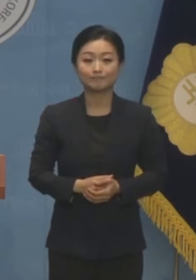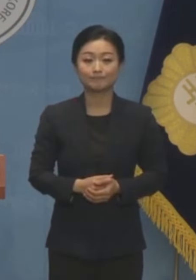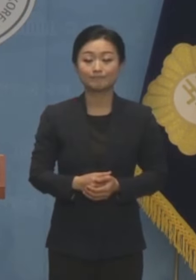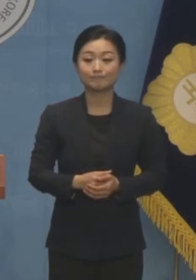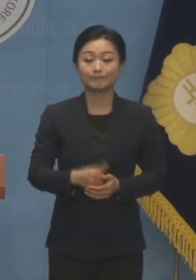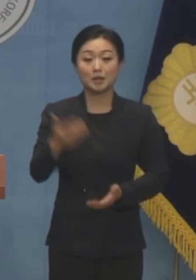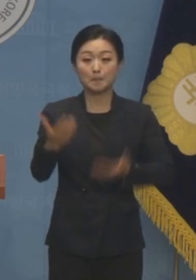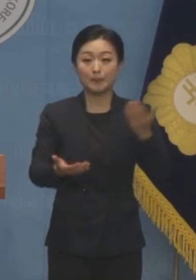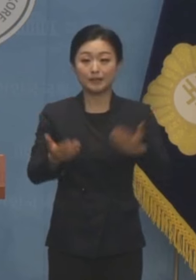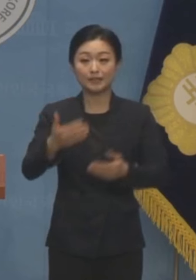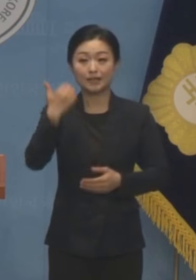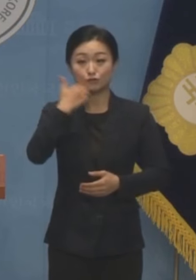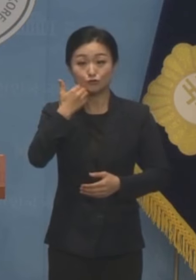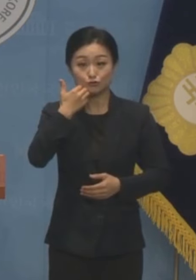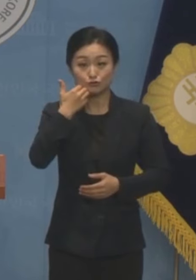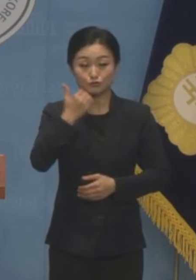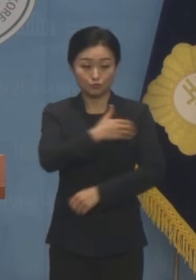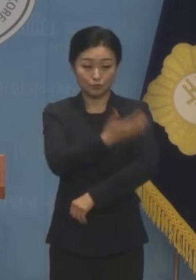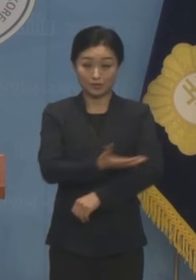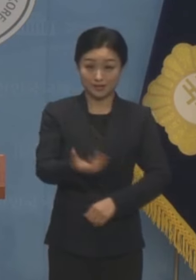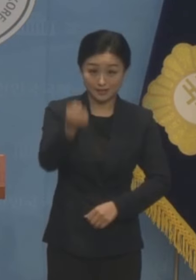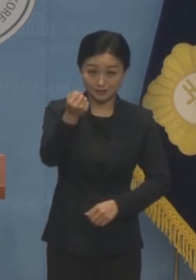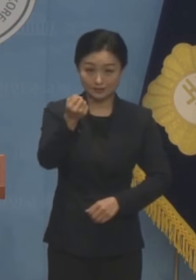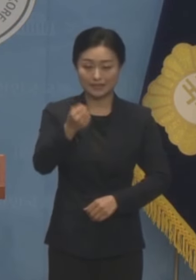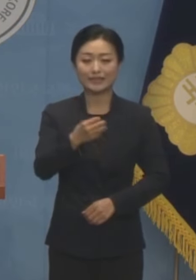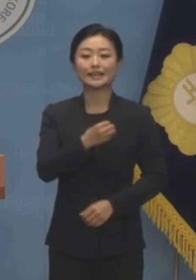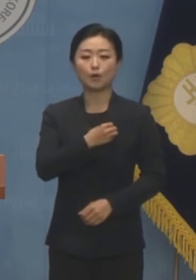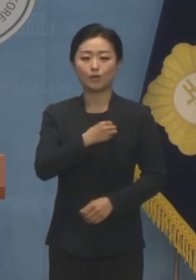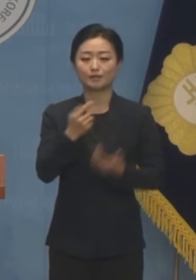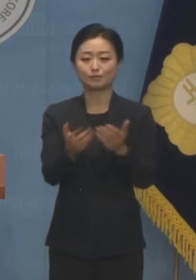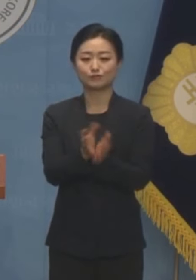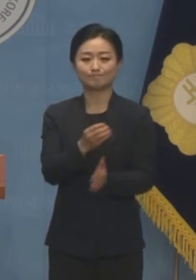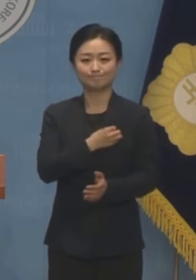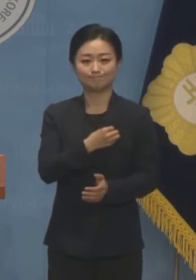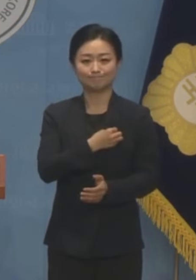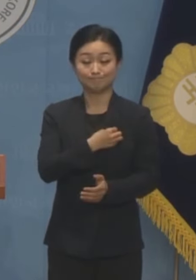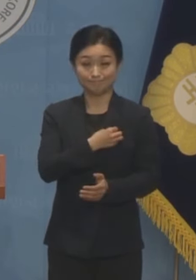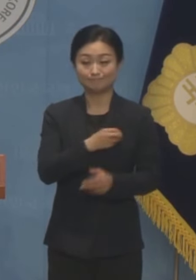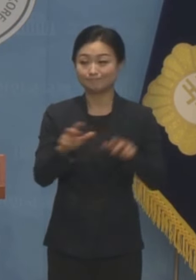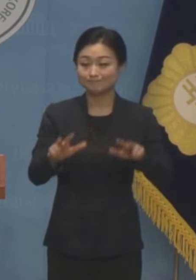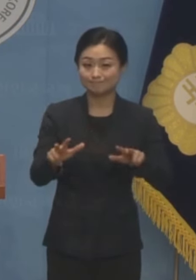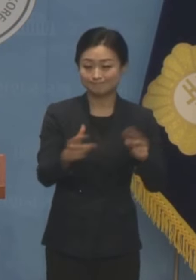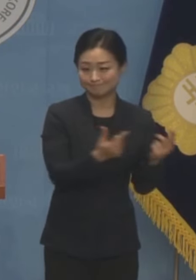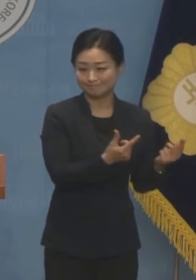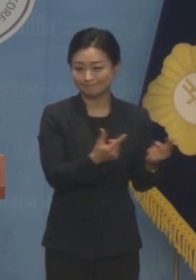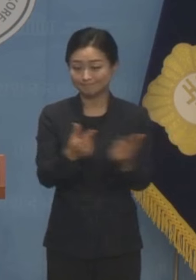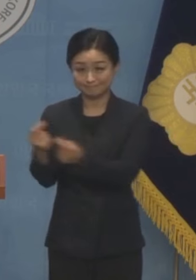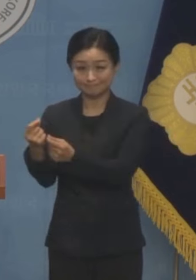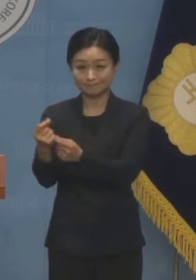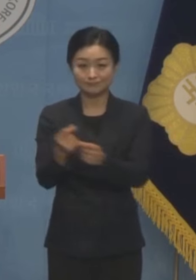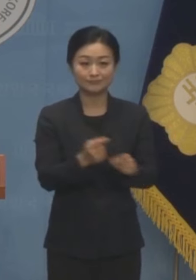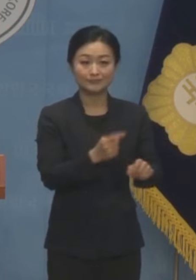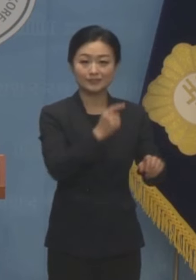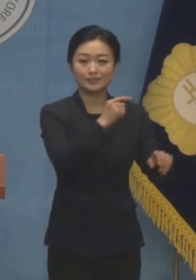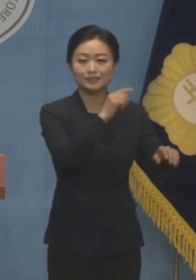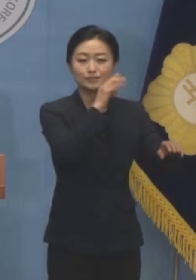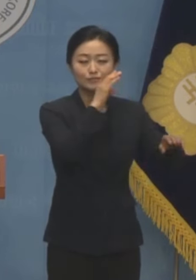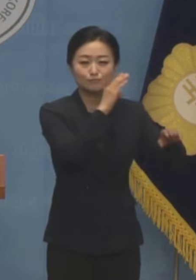판단은 당원이 하는 것입니다. 지금은 일사불란하게 밀정정권,